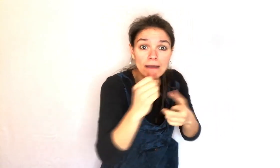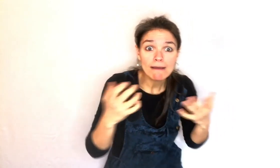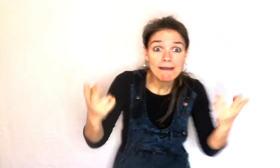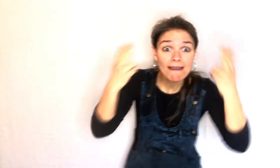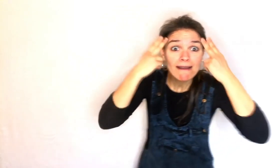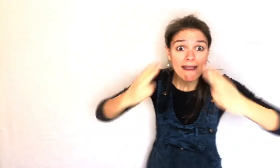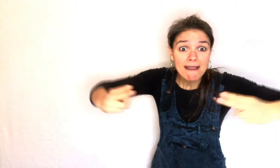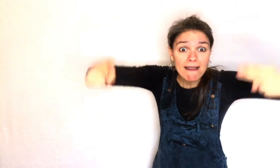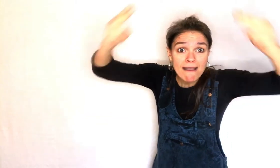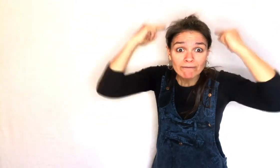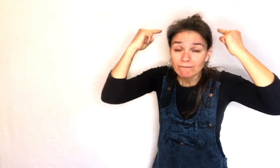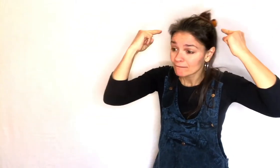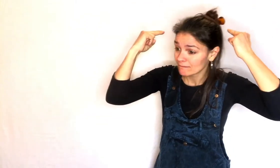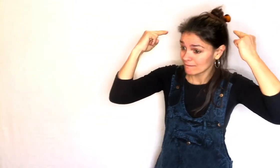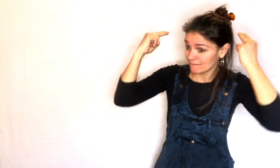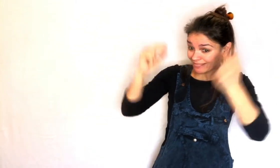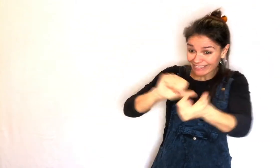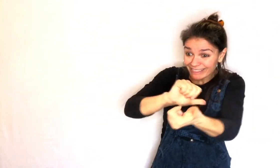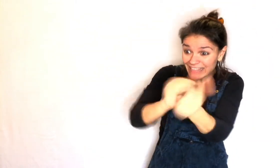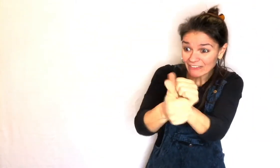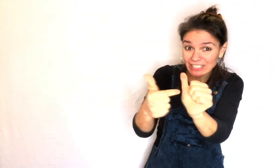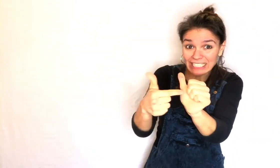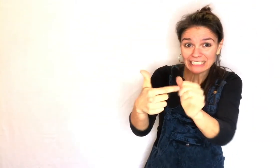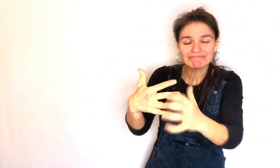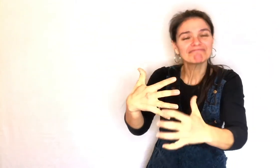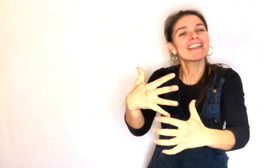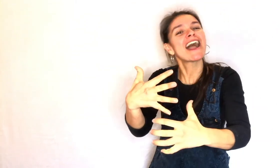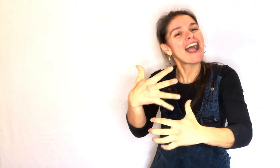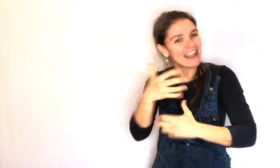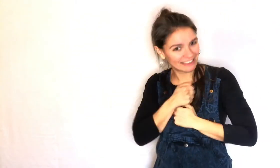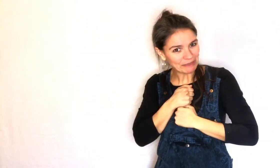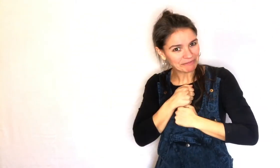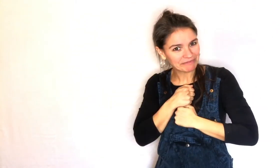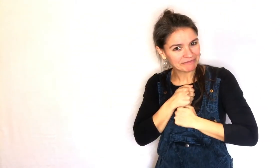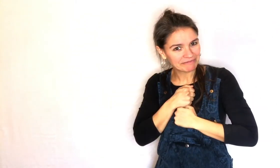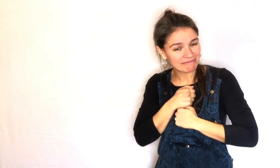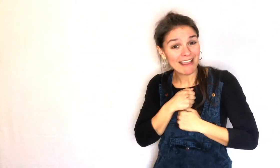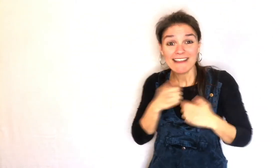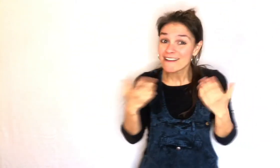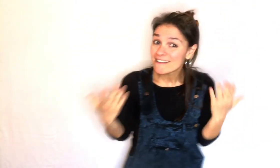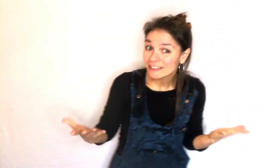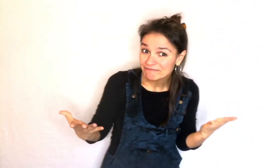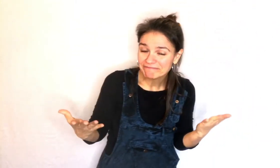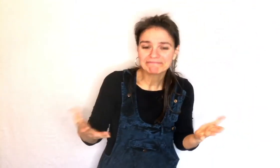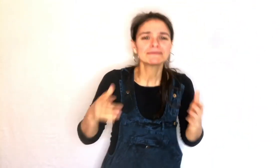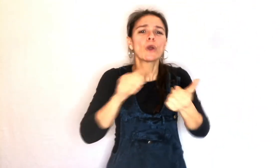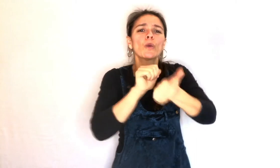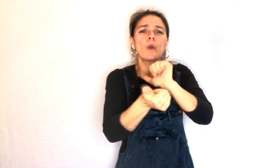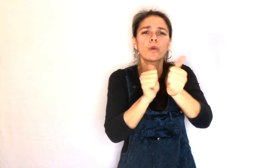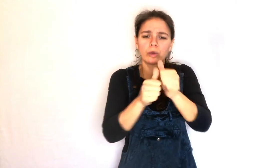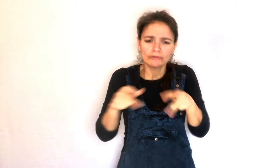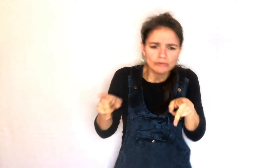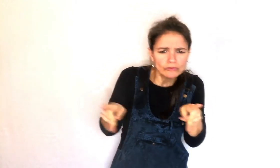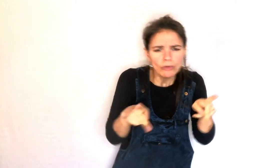Ils convinrent ensemble du lieu où ils devaient courir et du terme de leur course.